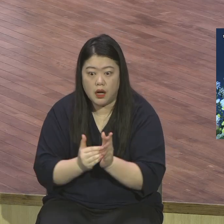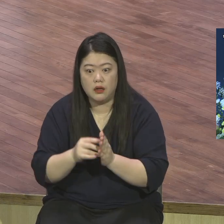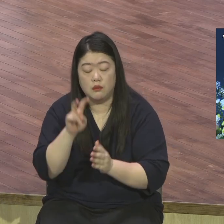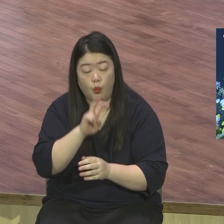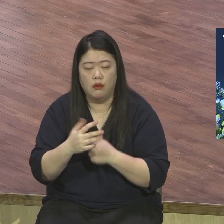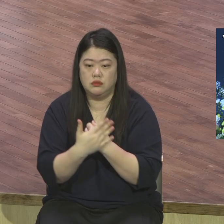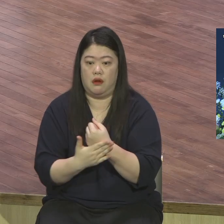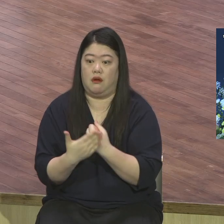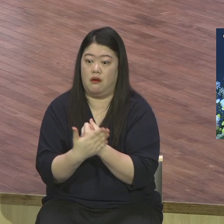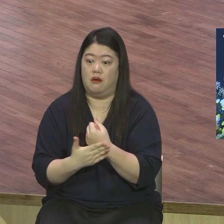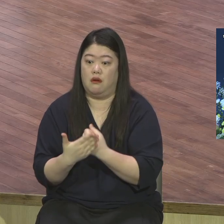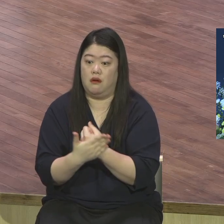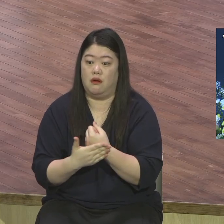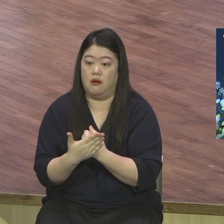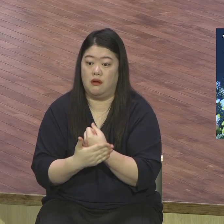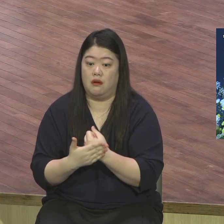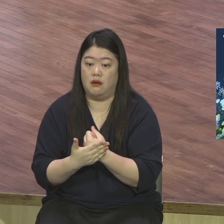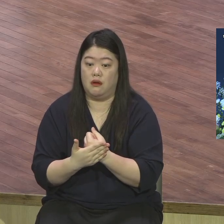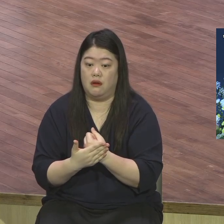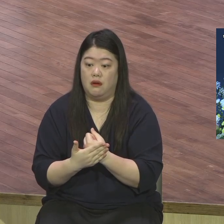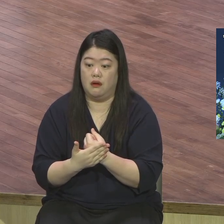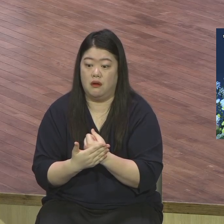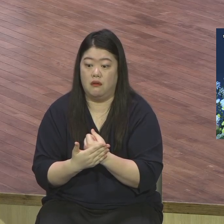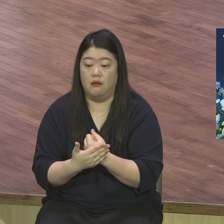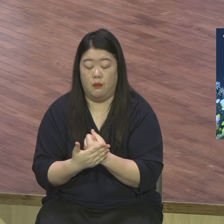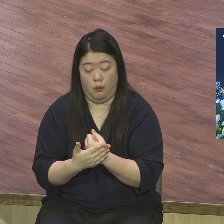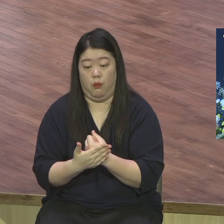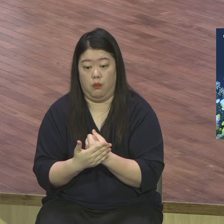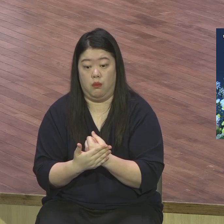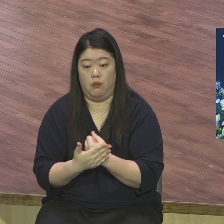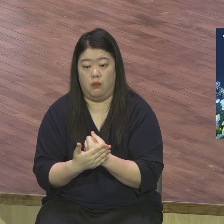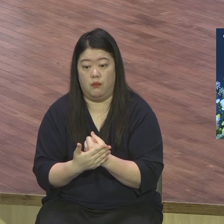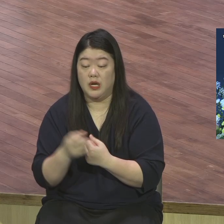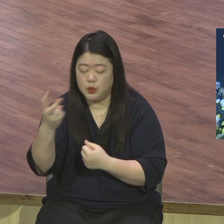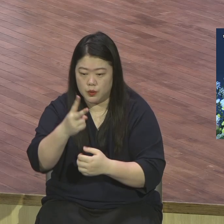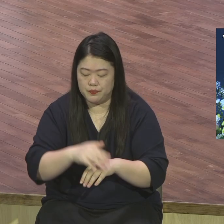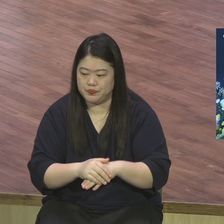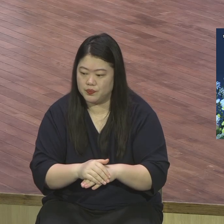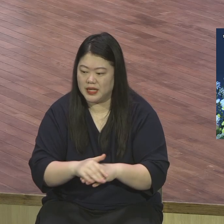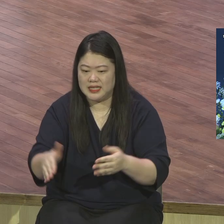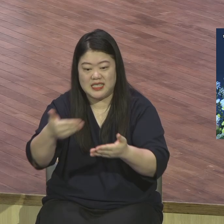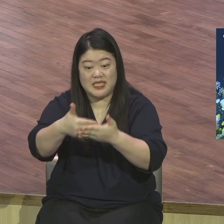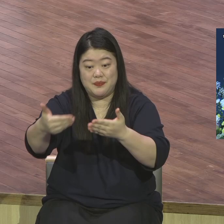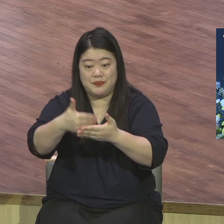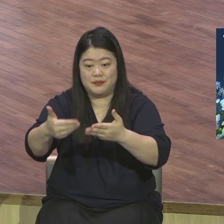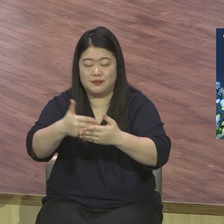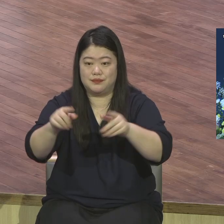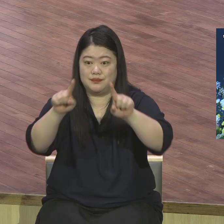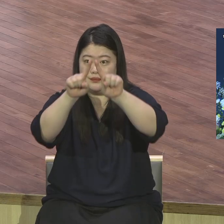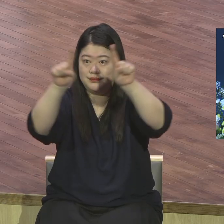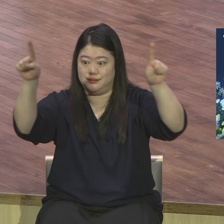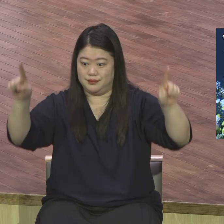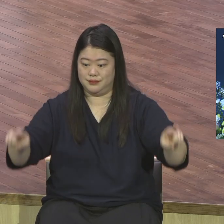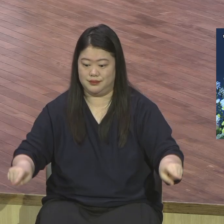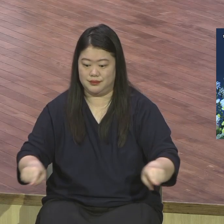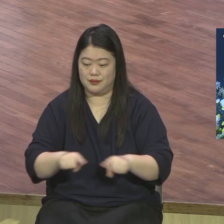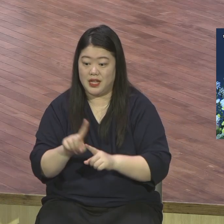세계적인 이 작품들요 그림을 천지 창조부터 세가지고 세계적인 예술품부터 거의 다